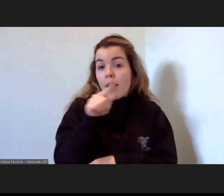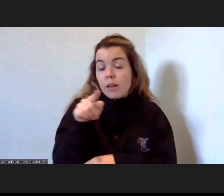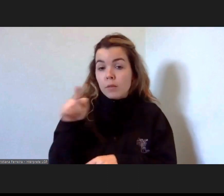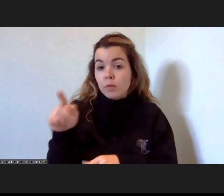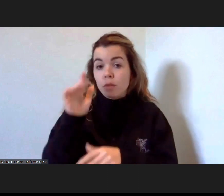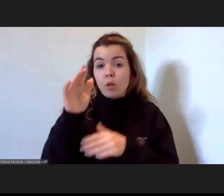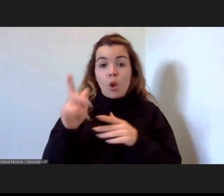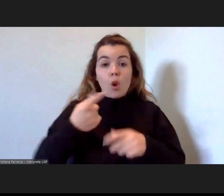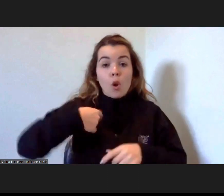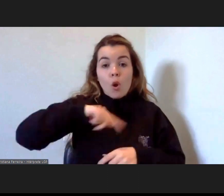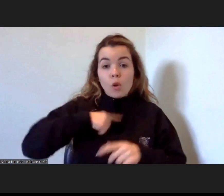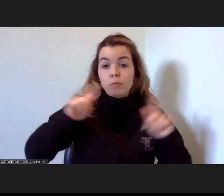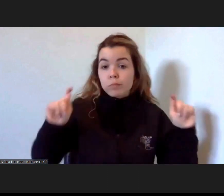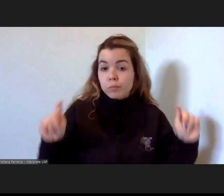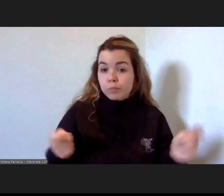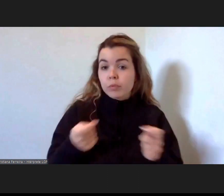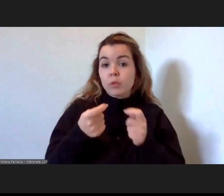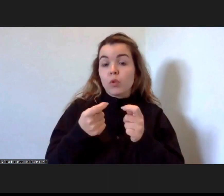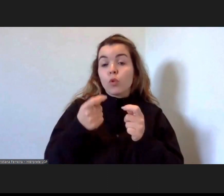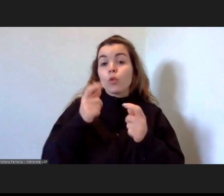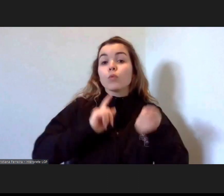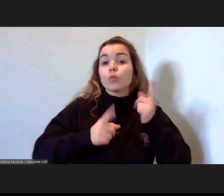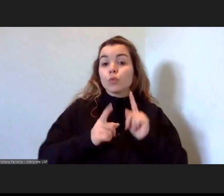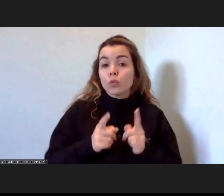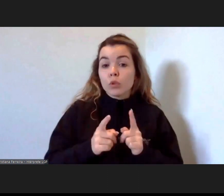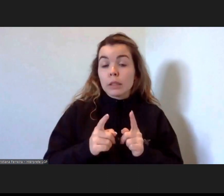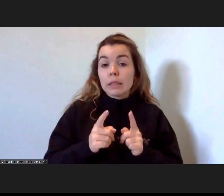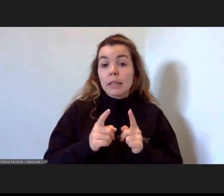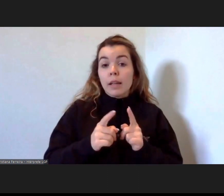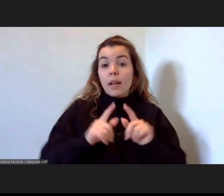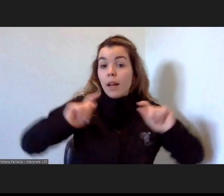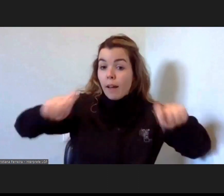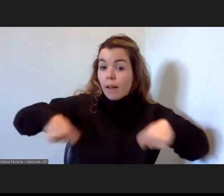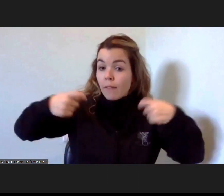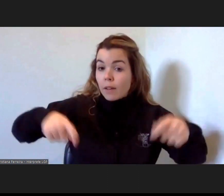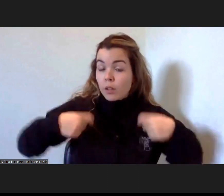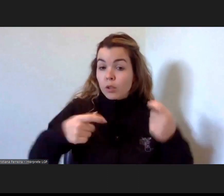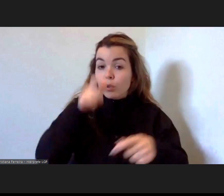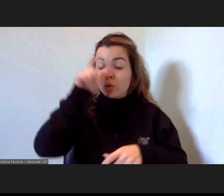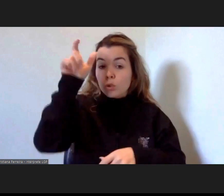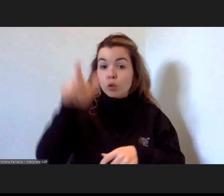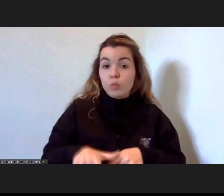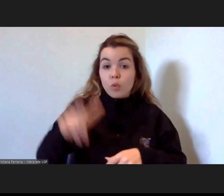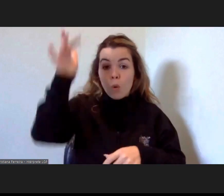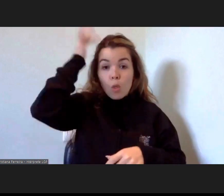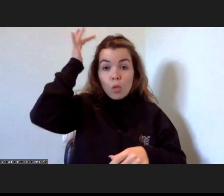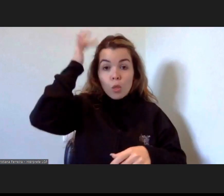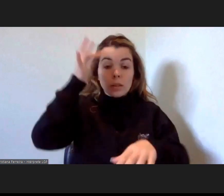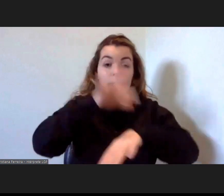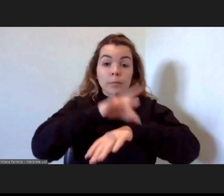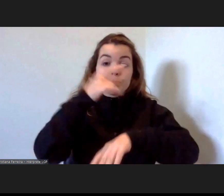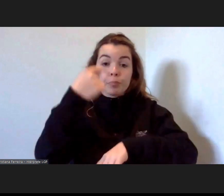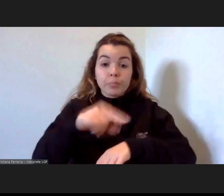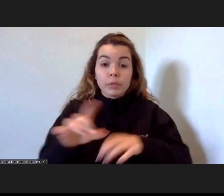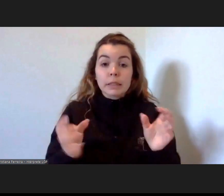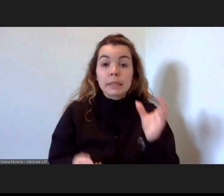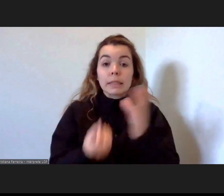promovemos temos como objetivo a promoção da reabilitação psicosocial da pessoa com doença mental a criação de grupos